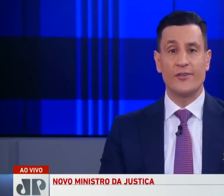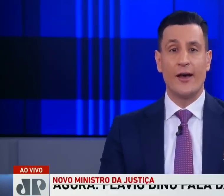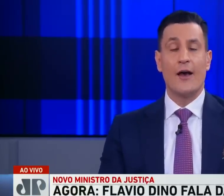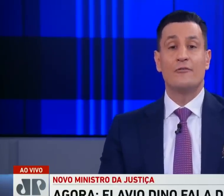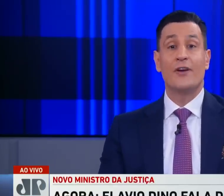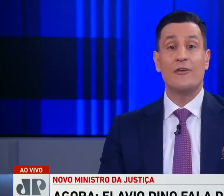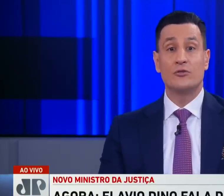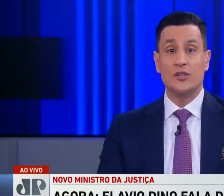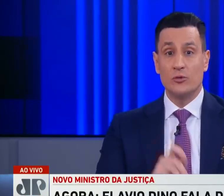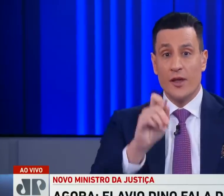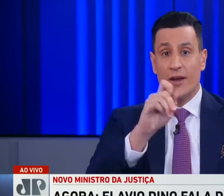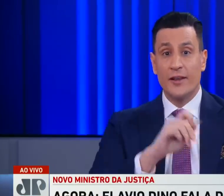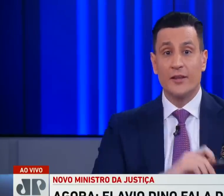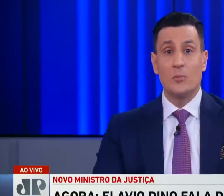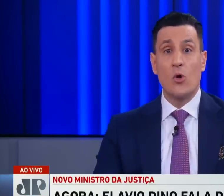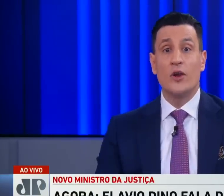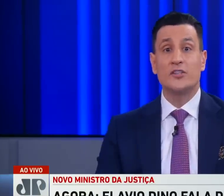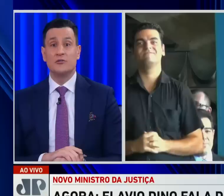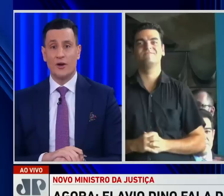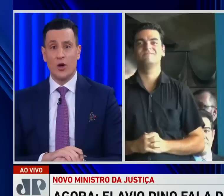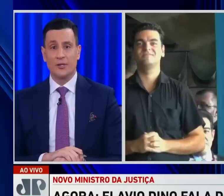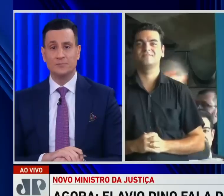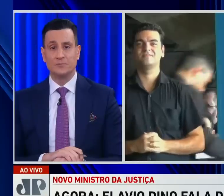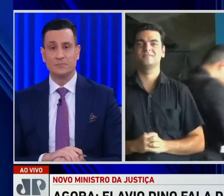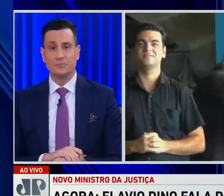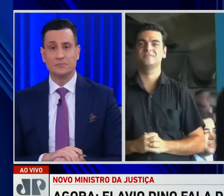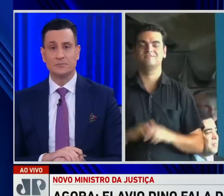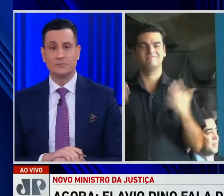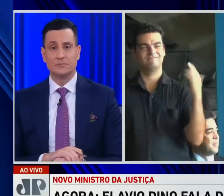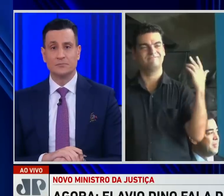Justiça, Flávio Dino, que está dando uma coletiva agora.